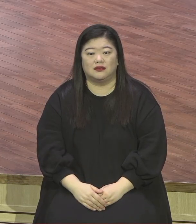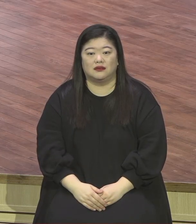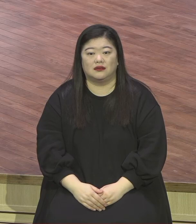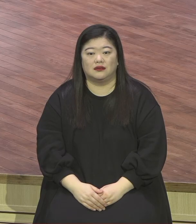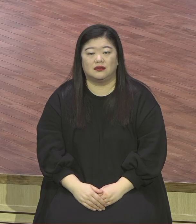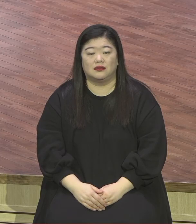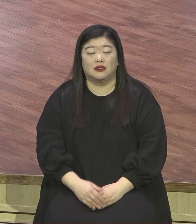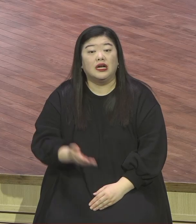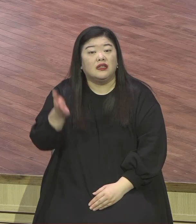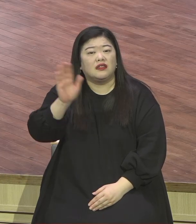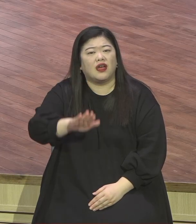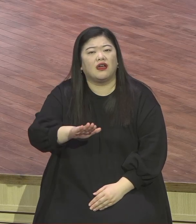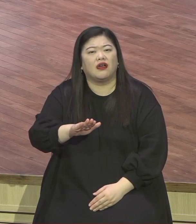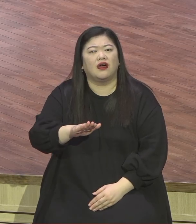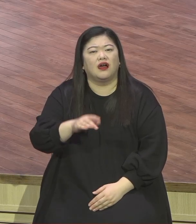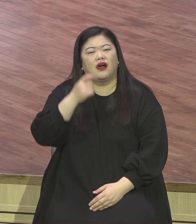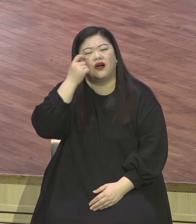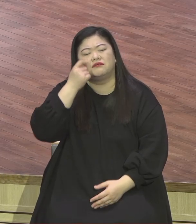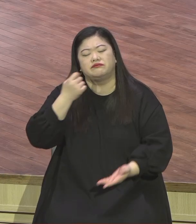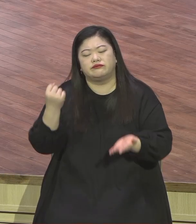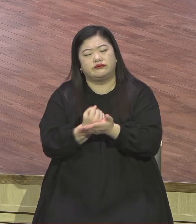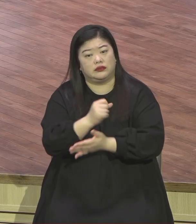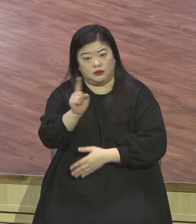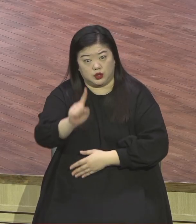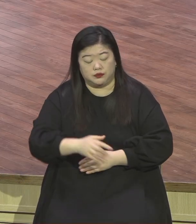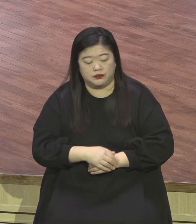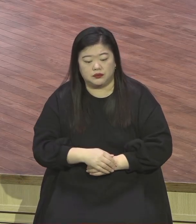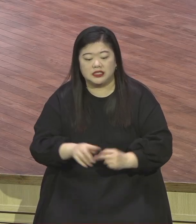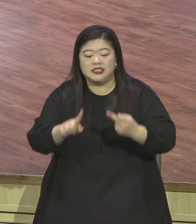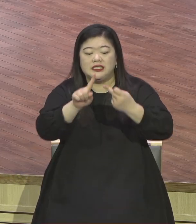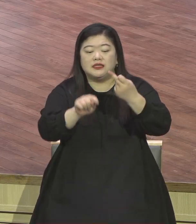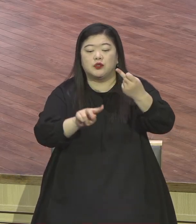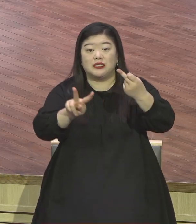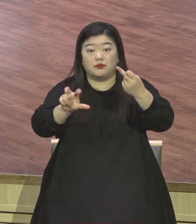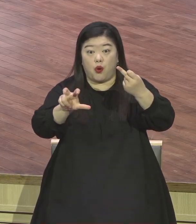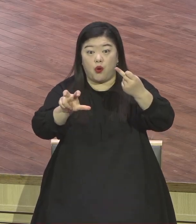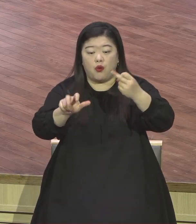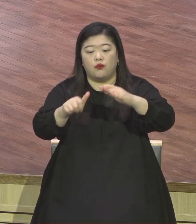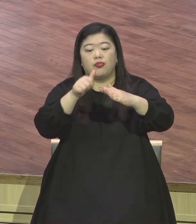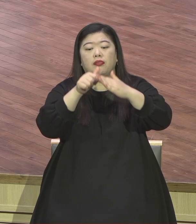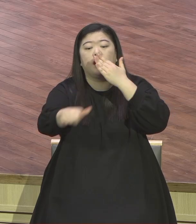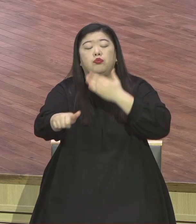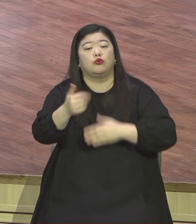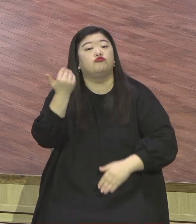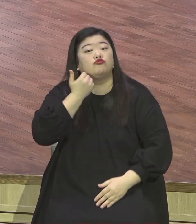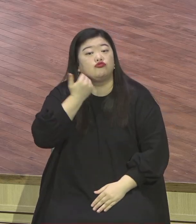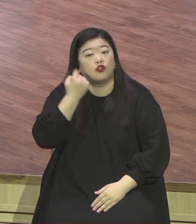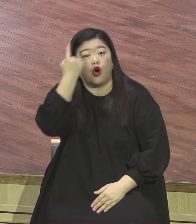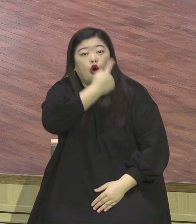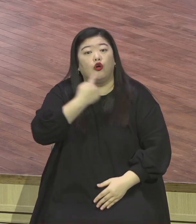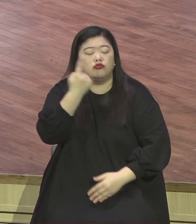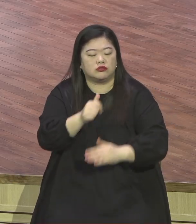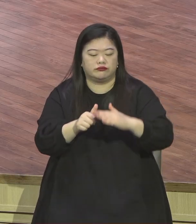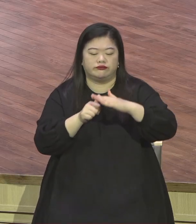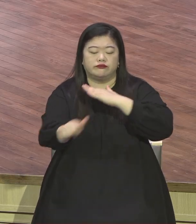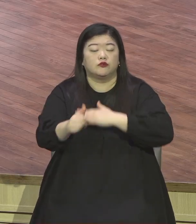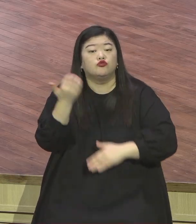산타클로스예요 산타클로스 산타클로스와 함께 크리마스 추리 그리고 이